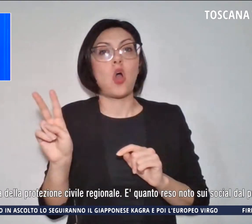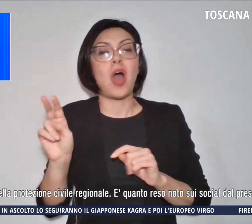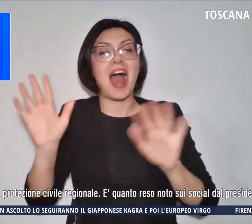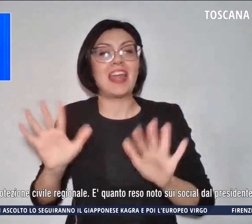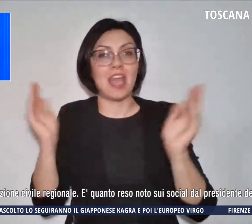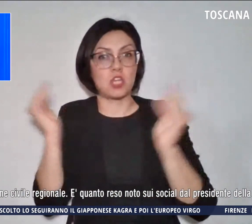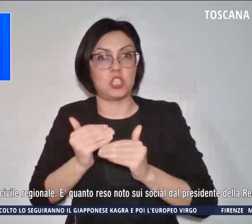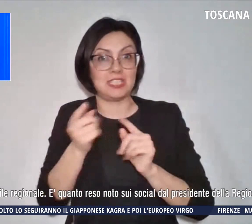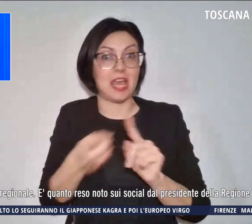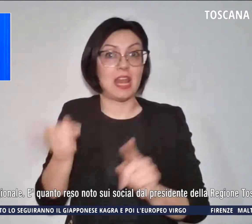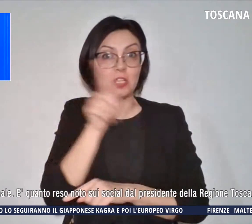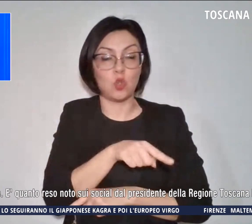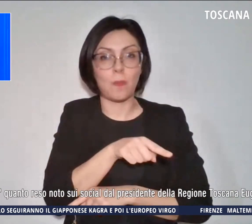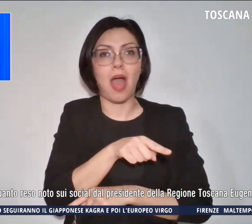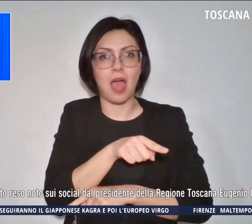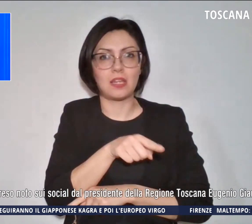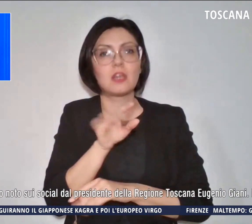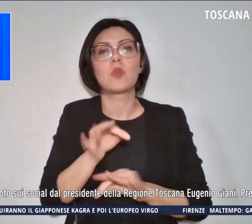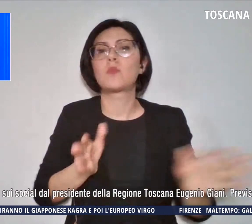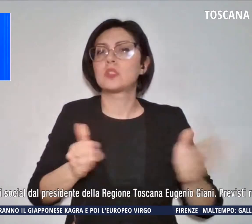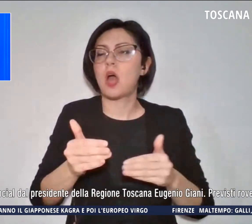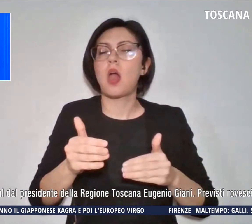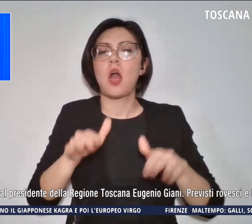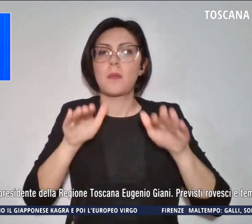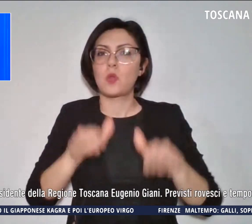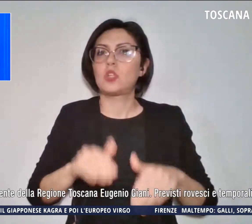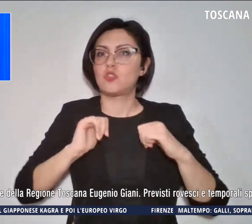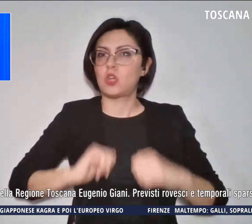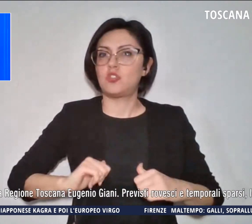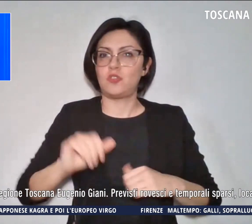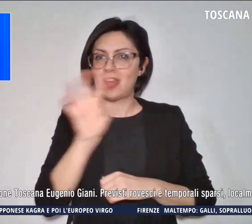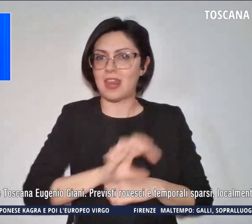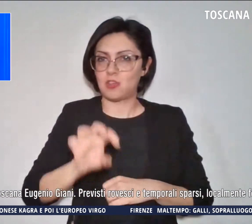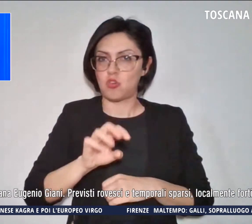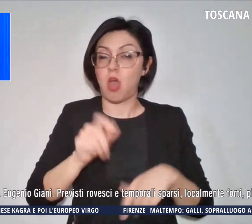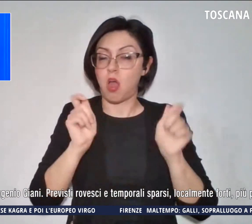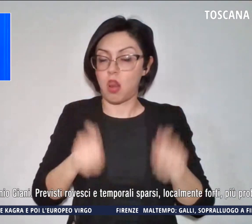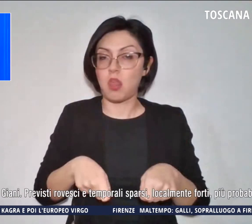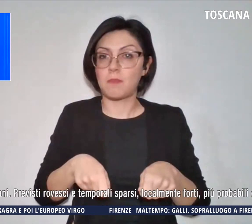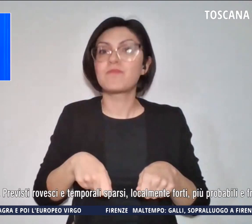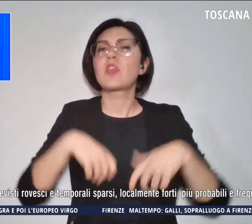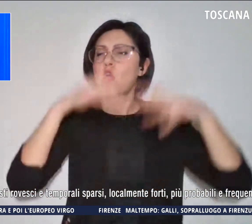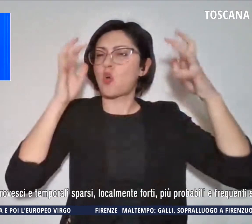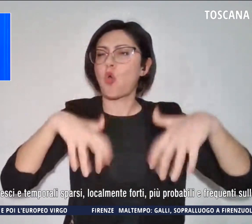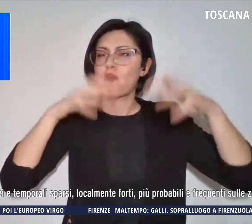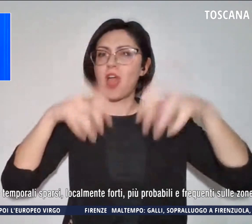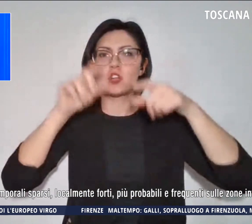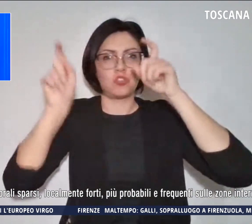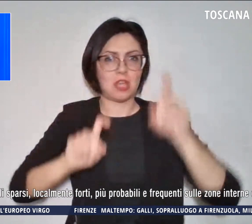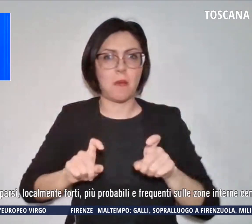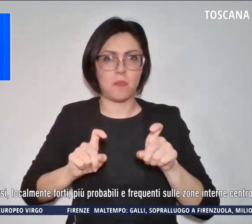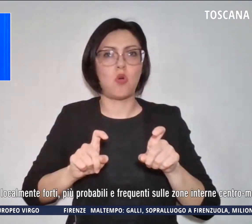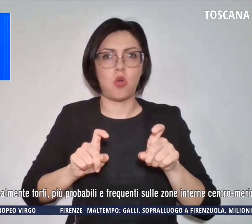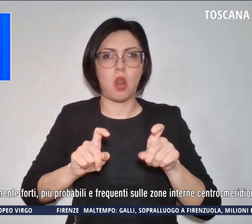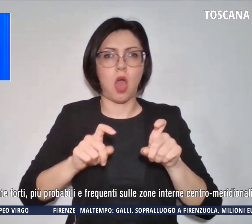dalla Sala della Protezione Civile Regionale. Previsti rovesci e temporali sparsi, più